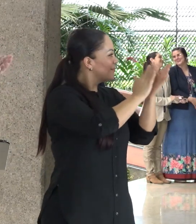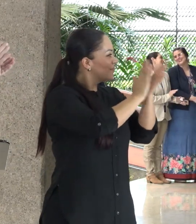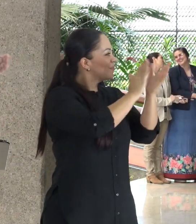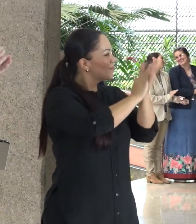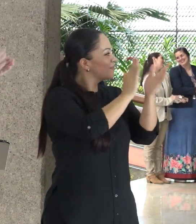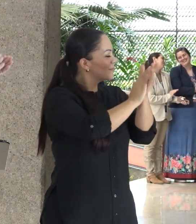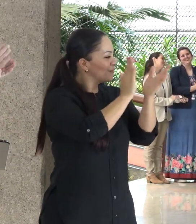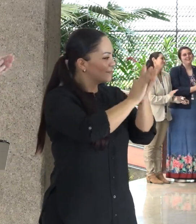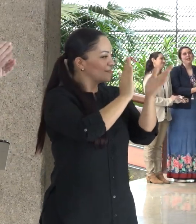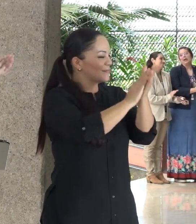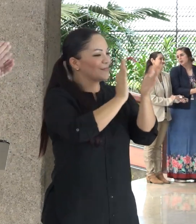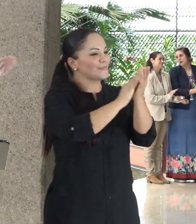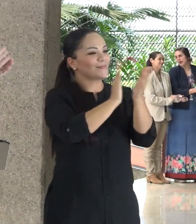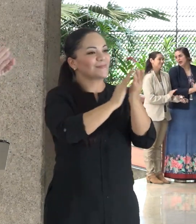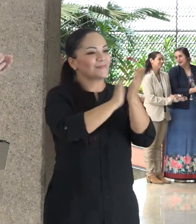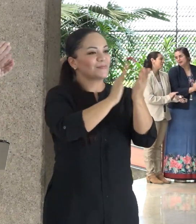Gracias. Gracias. Gracias. Gracias.